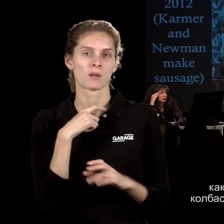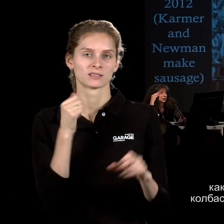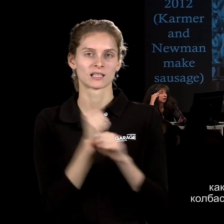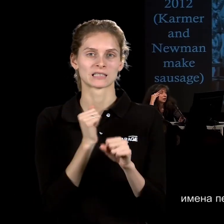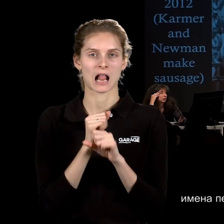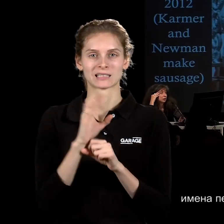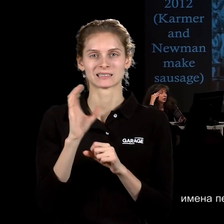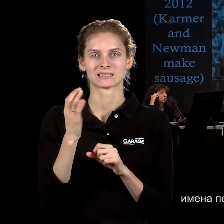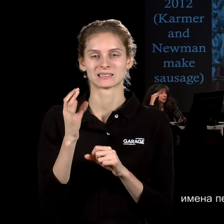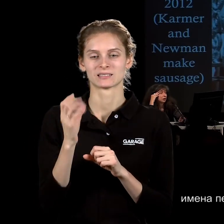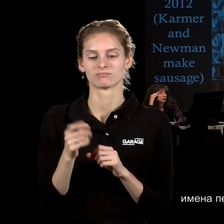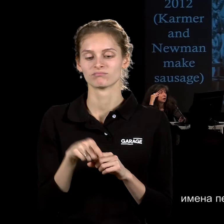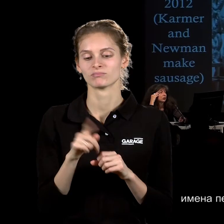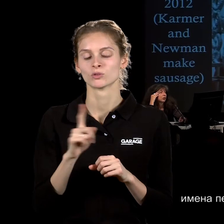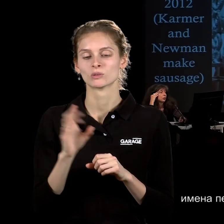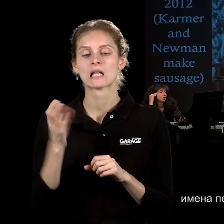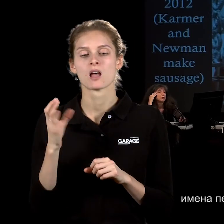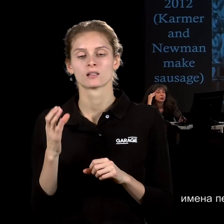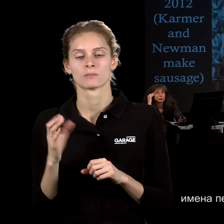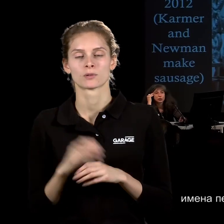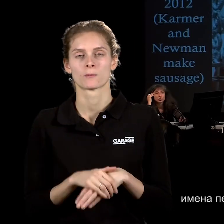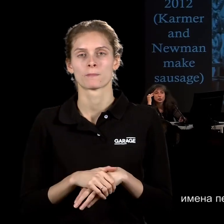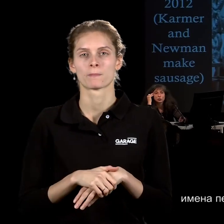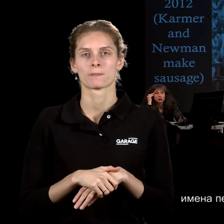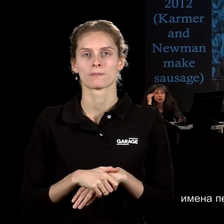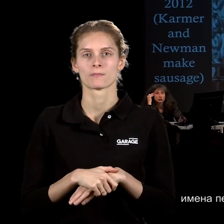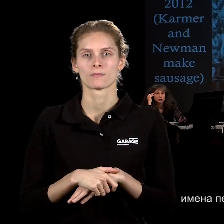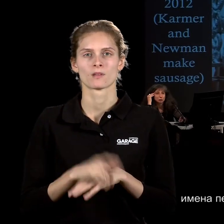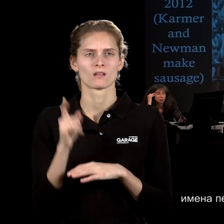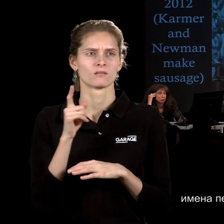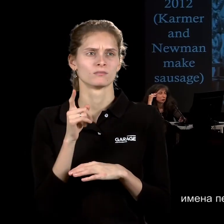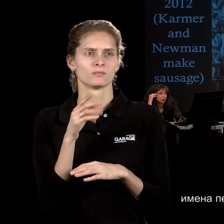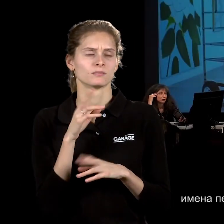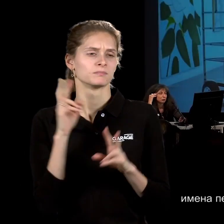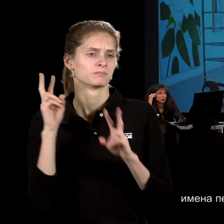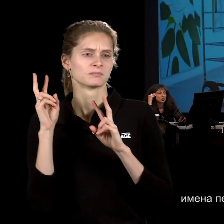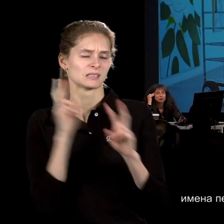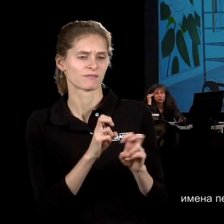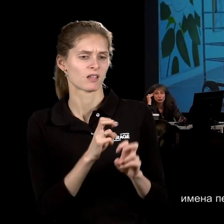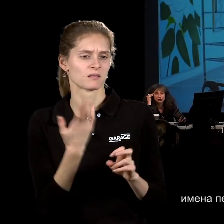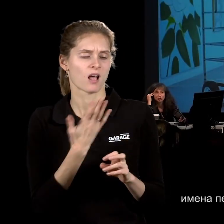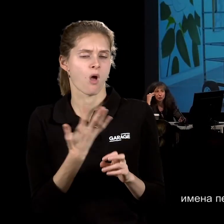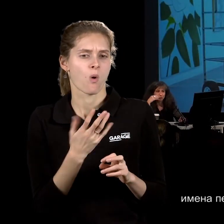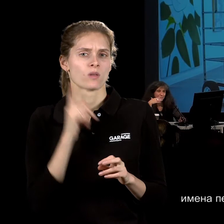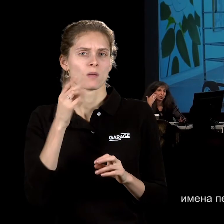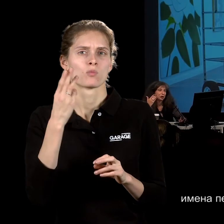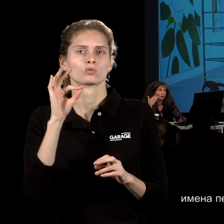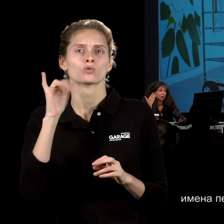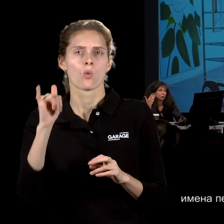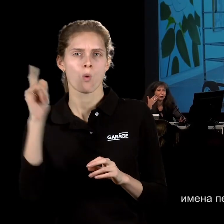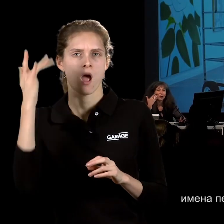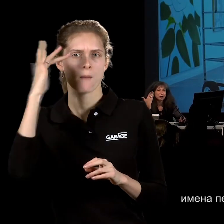называет Кармен, вот эти Кармен Ньюман, это персонаж какого-то неизвестного нам, популярного в Америке телевизионного шоу.